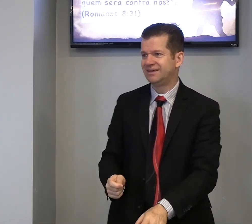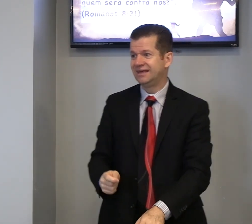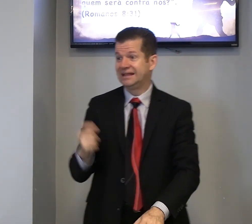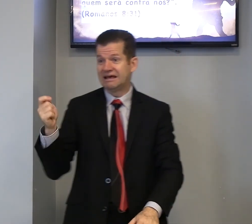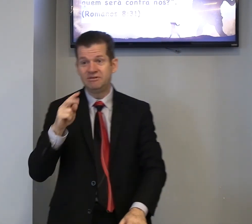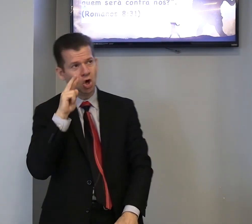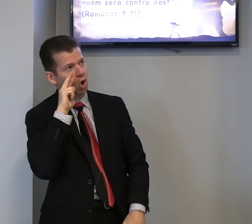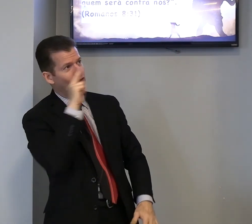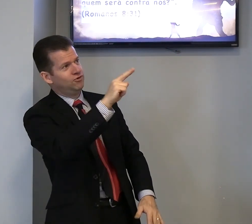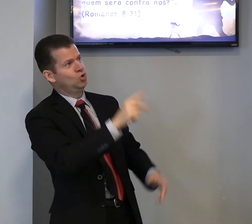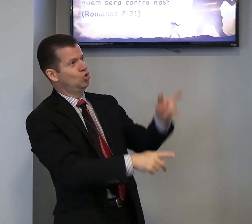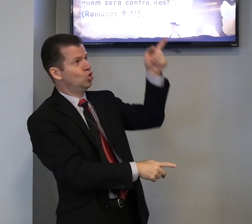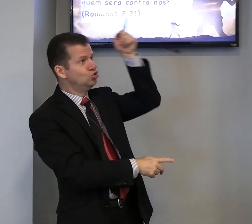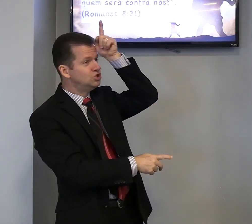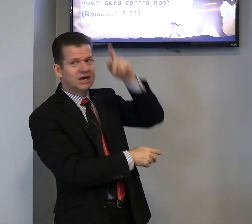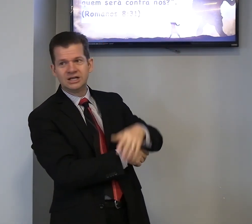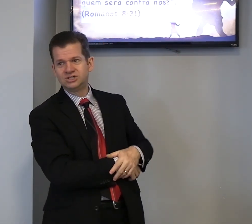Davi, viu o gigante?